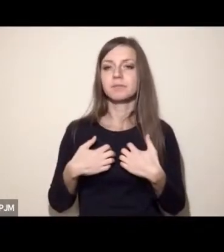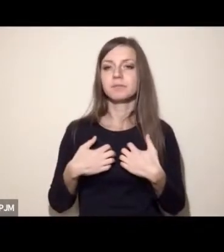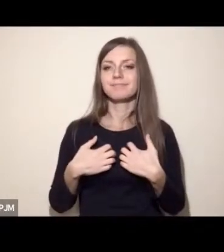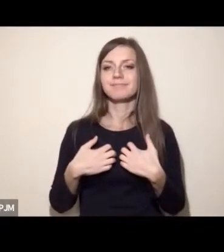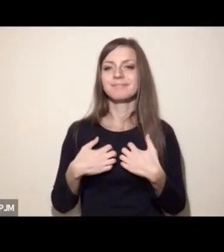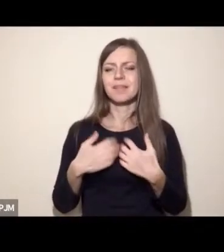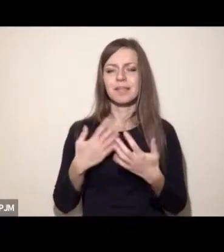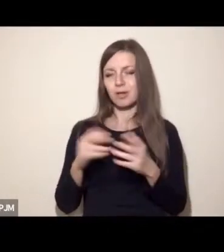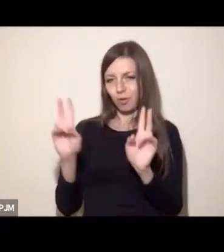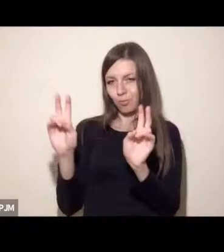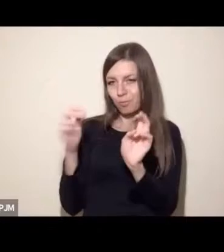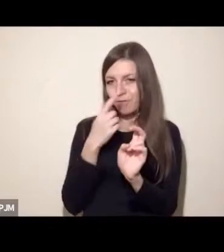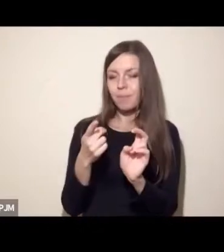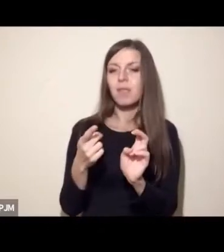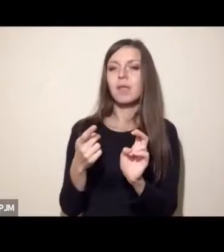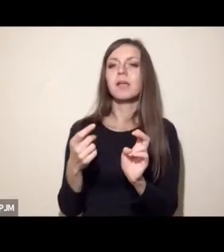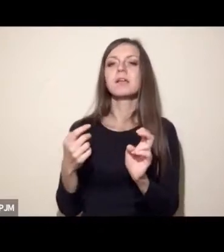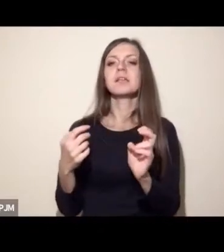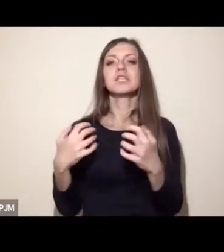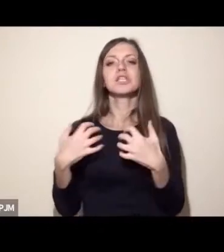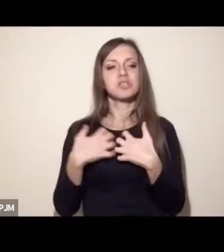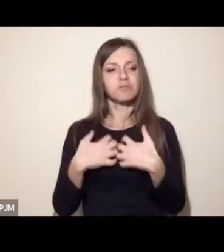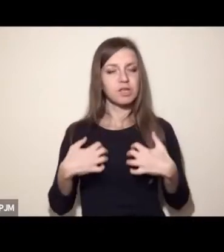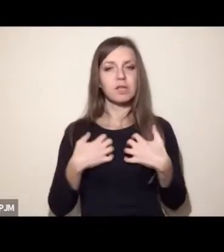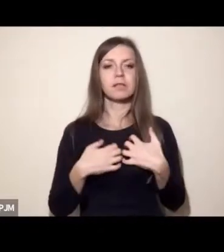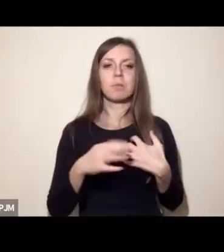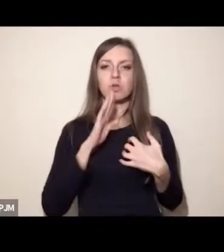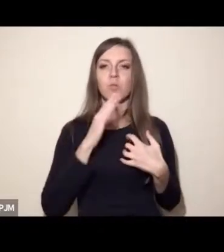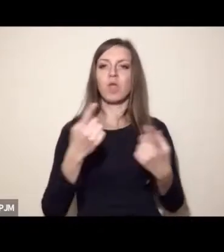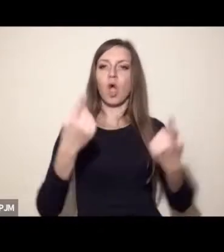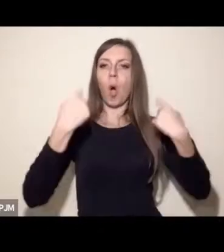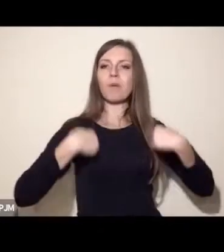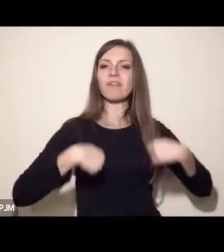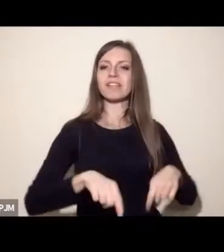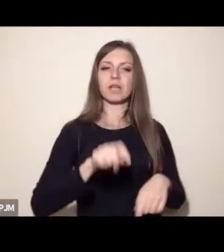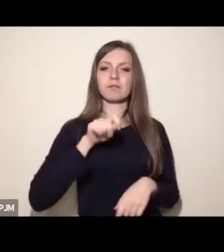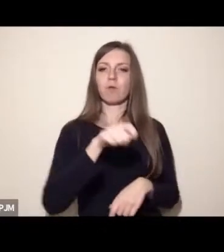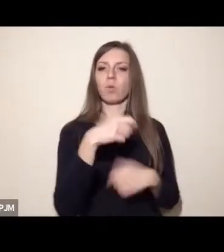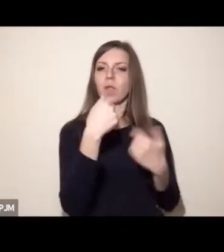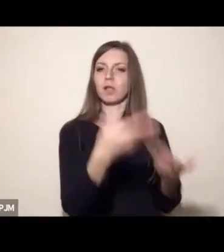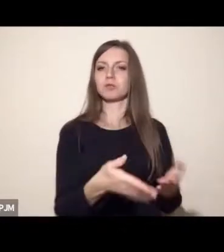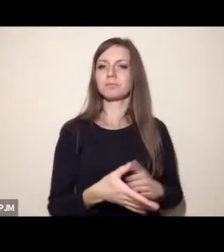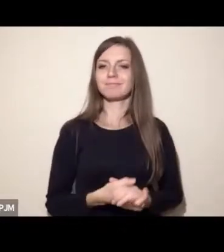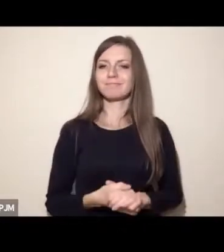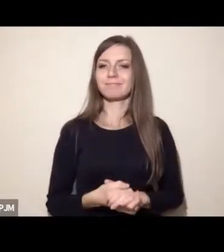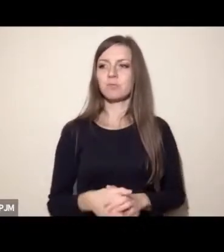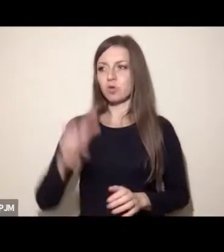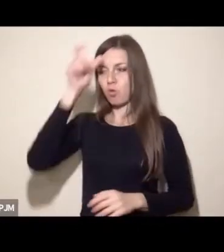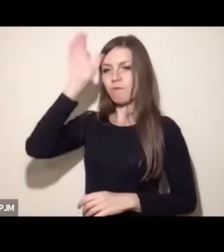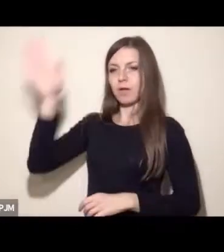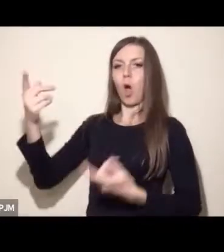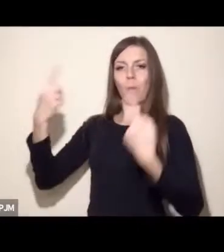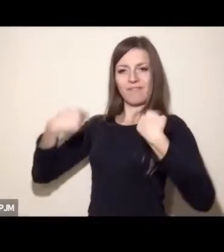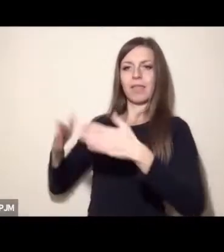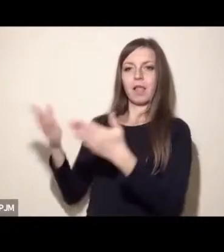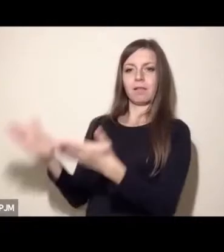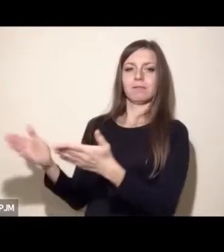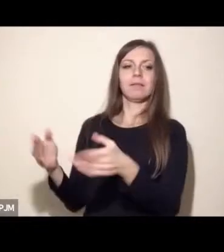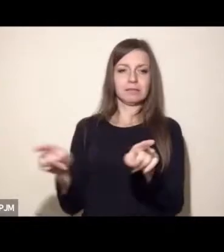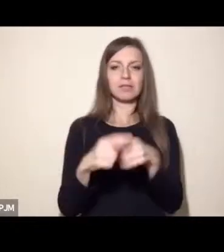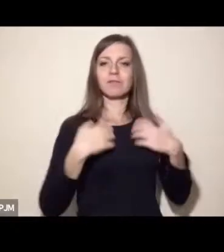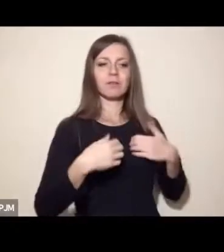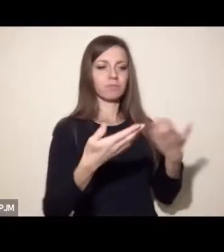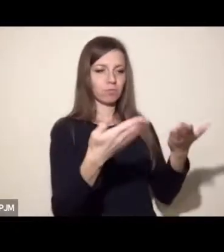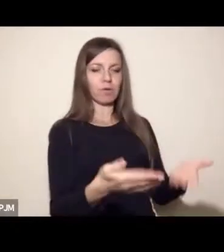słowa, pewną formę obywatelstwa. I myślę, że jest ważne, aby o tym powiedzieć w momencie, w którym rozmawiamy o